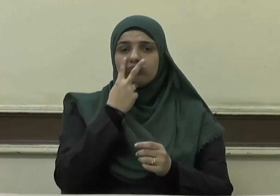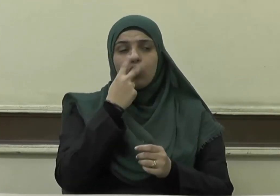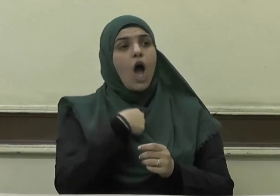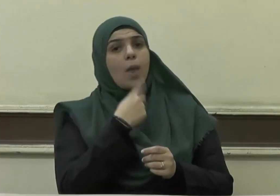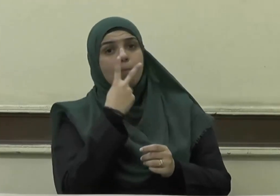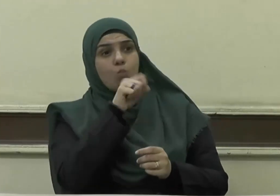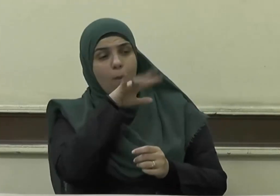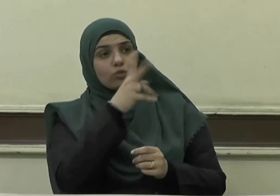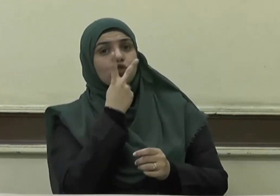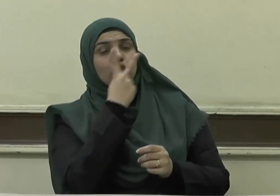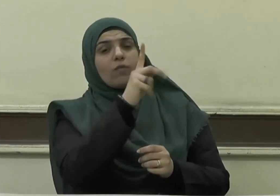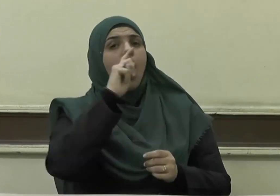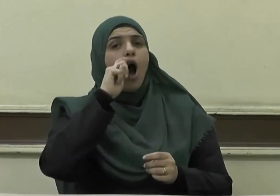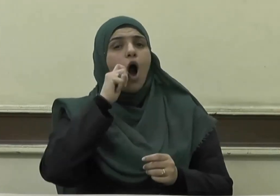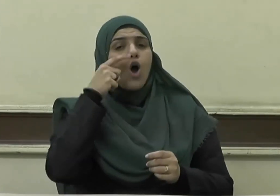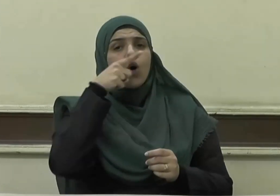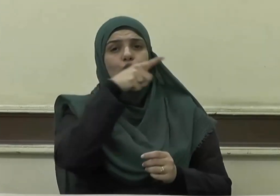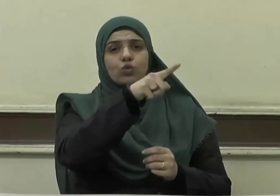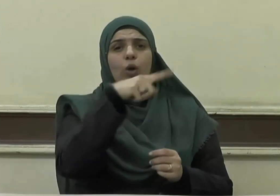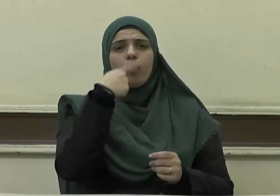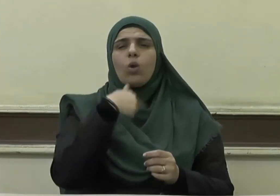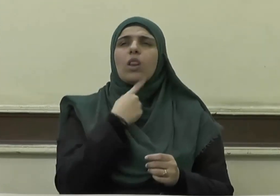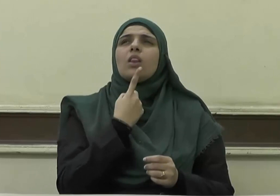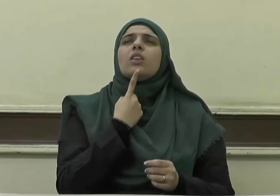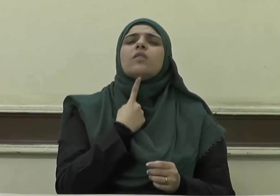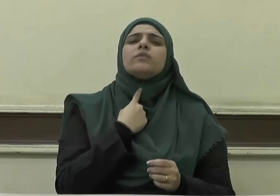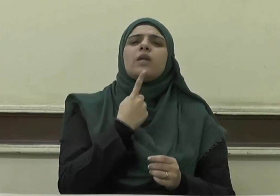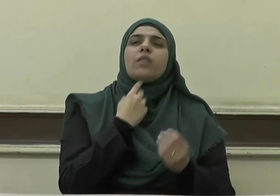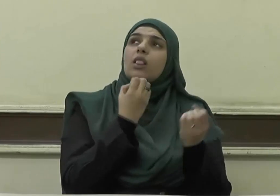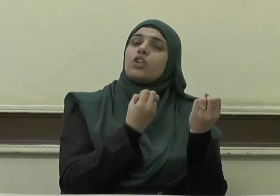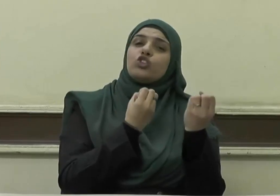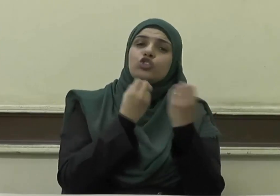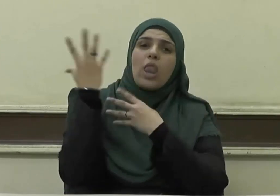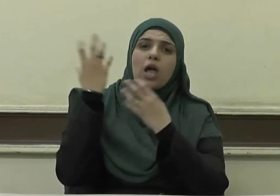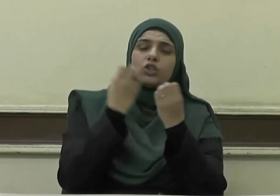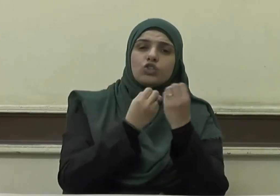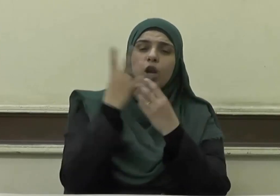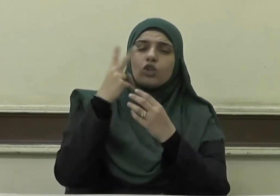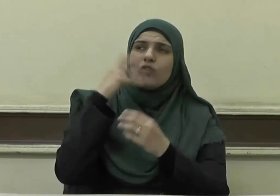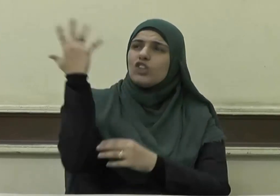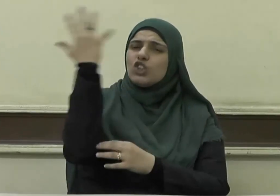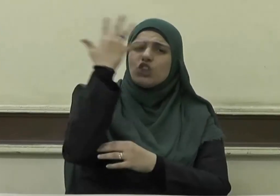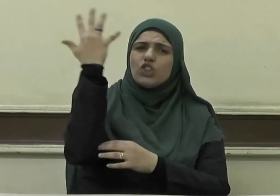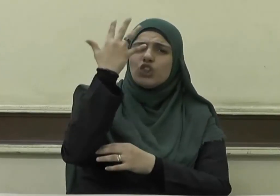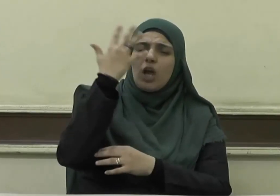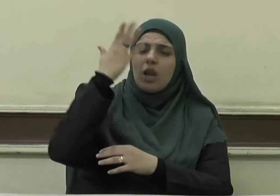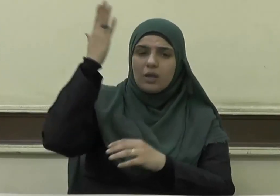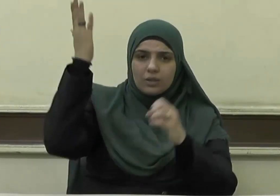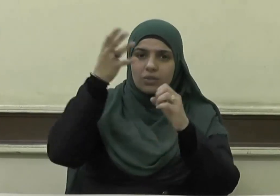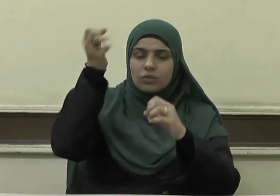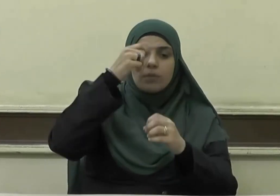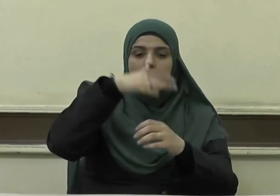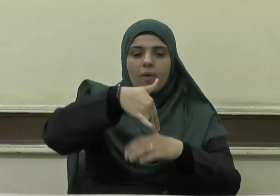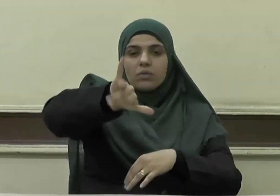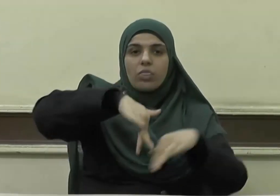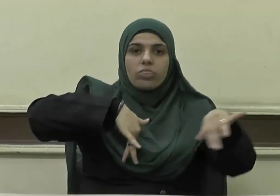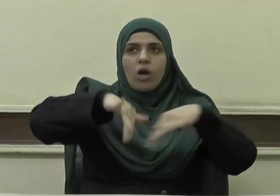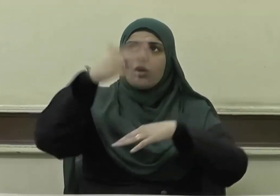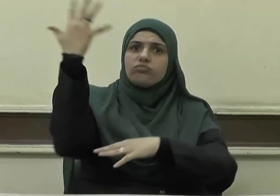يتقلب في الجنة في شجرة قطعها من ظهر الطريق كانت